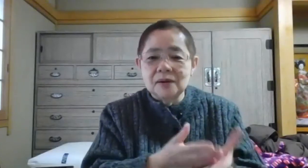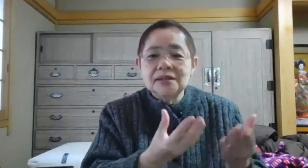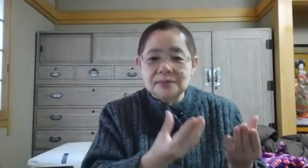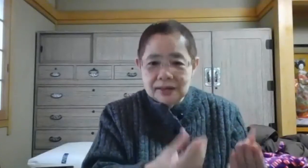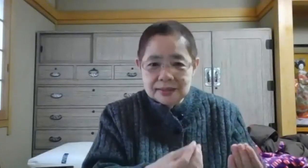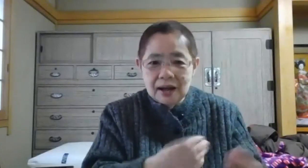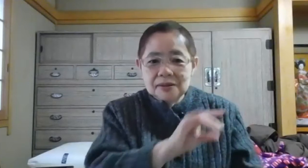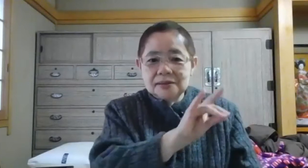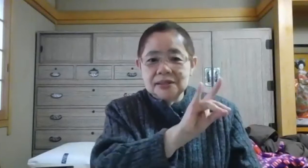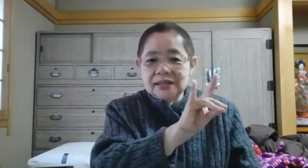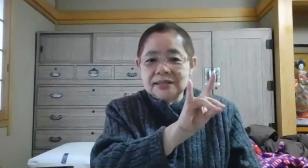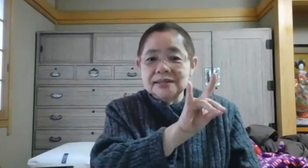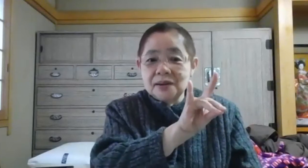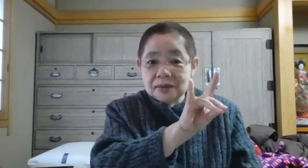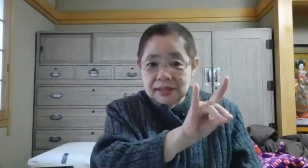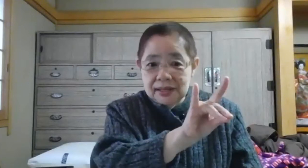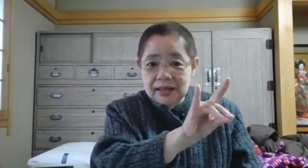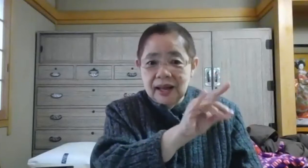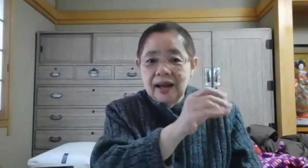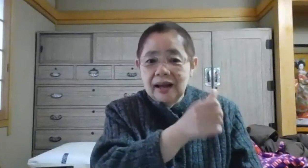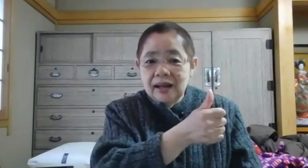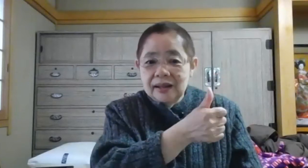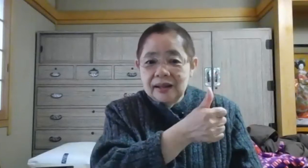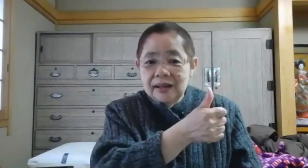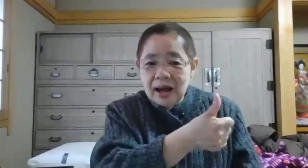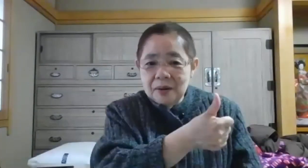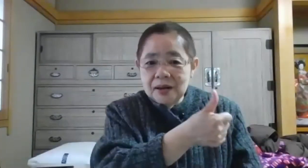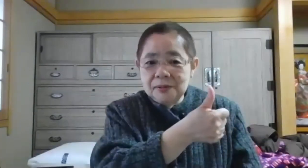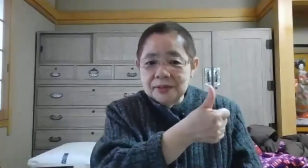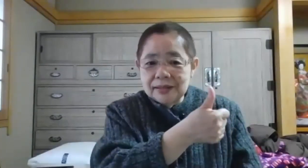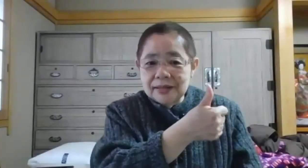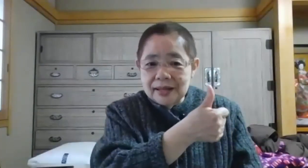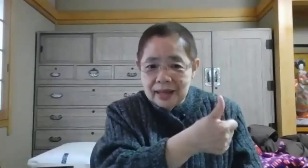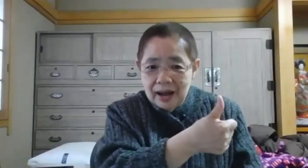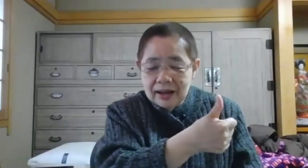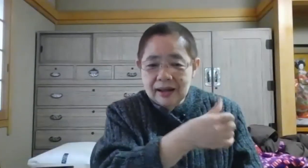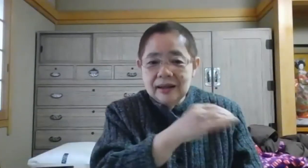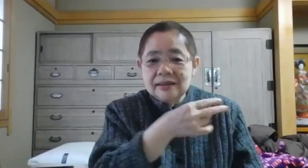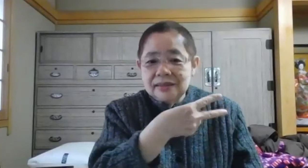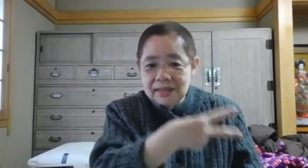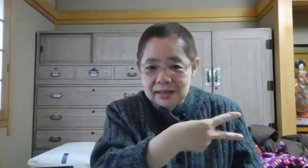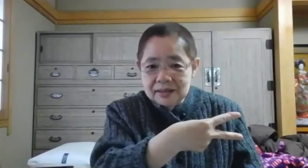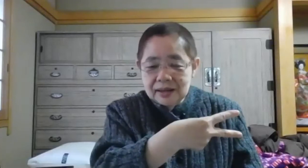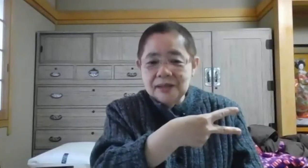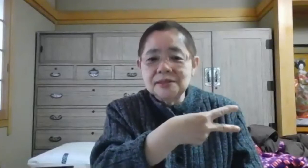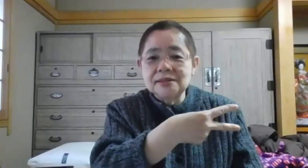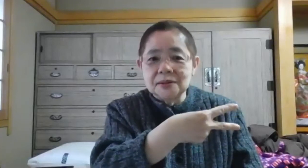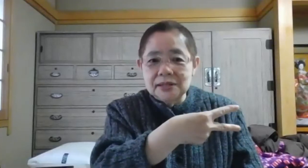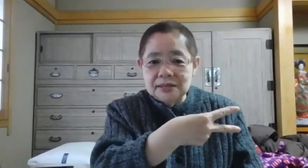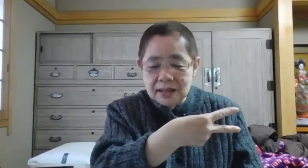しました要するにきつねのきた親指を立ててたに関数字のにですね